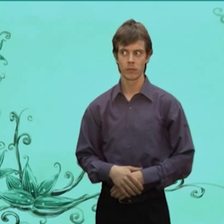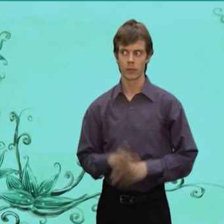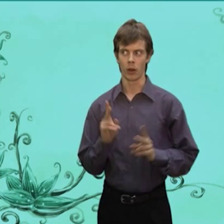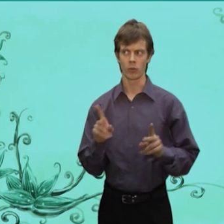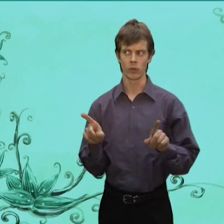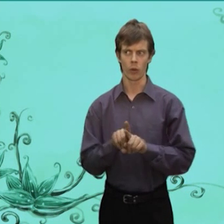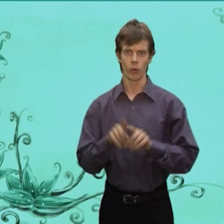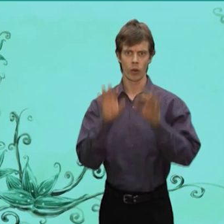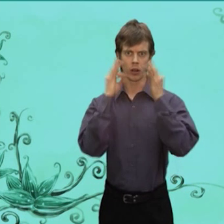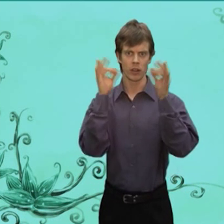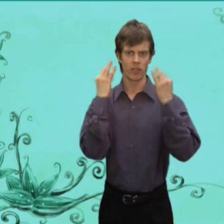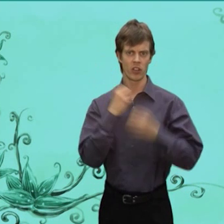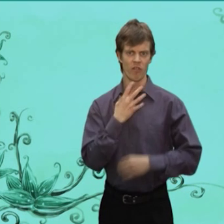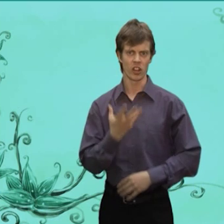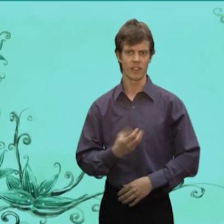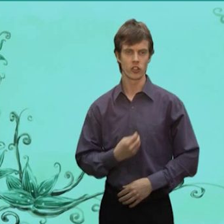А кто такой Котофей Иваныч?